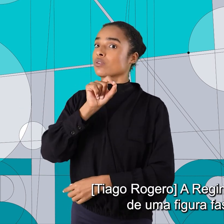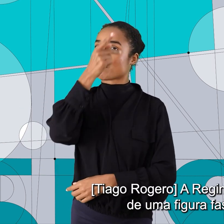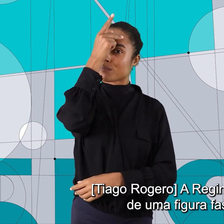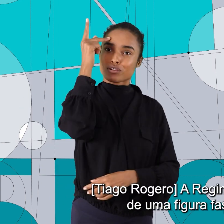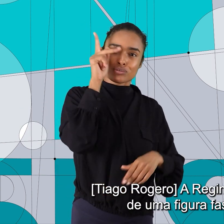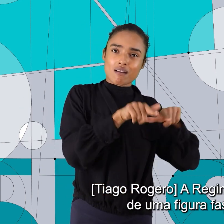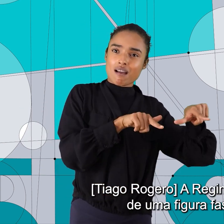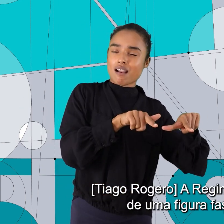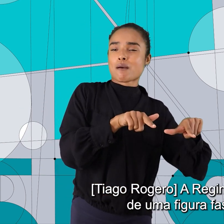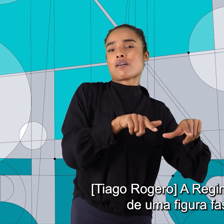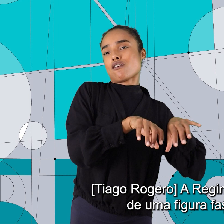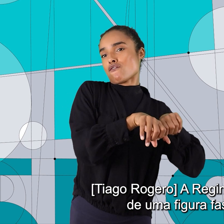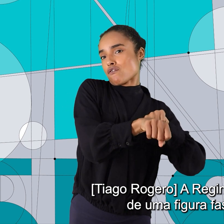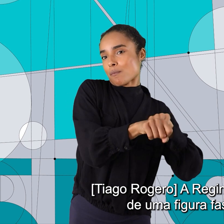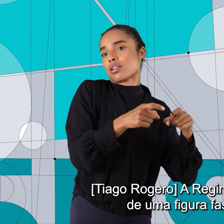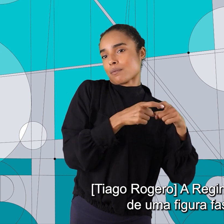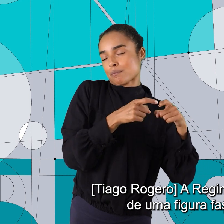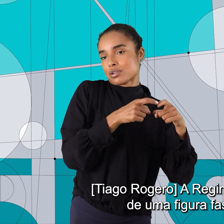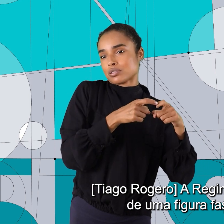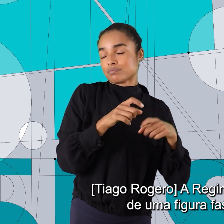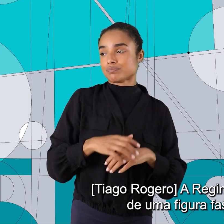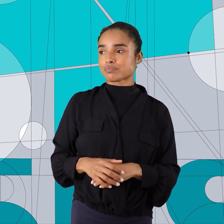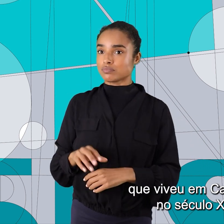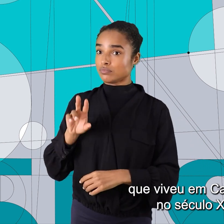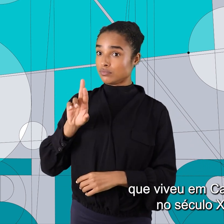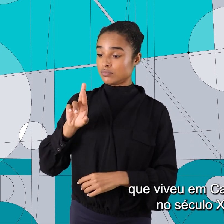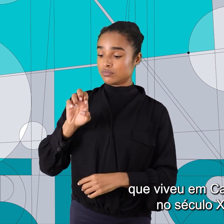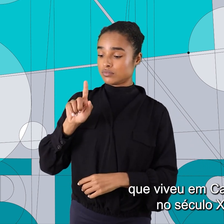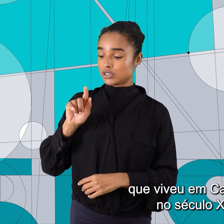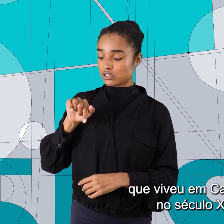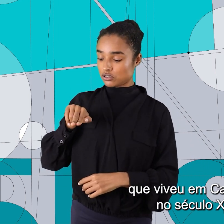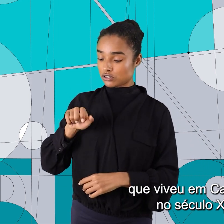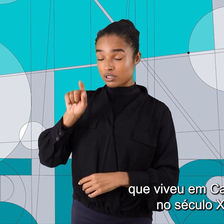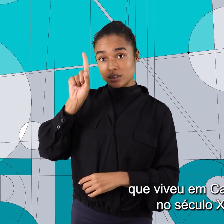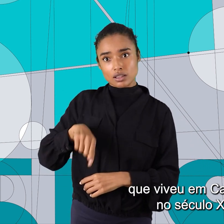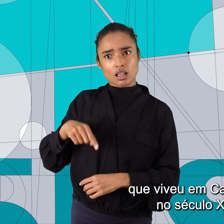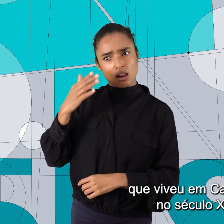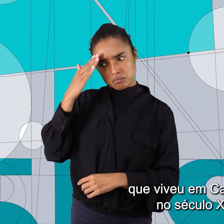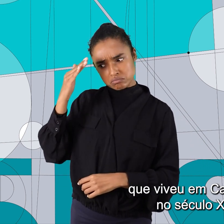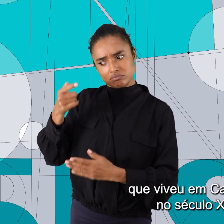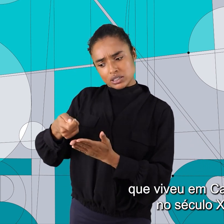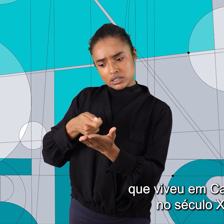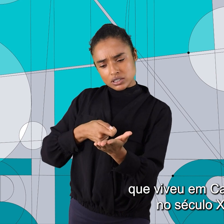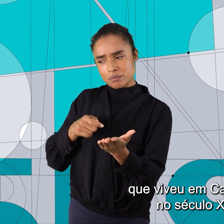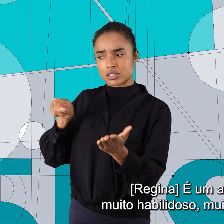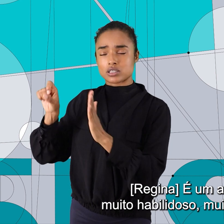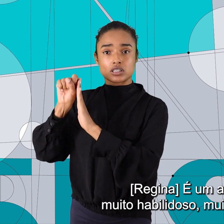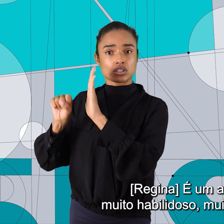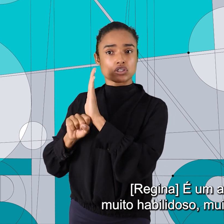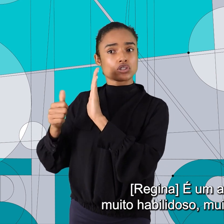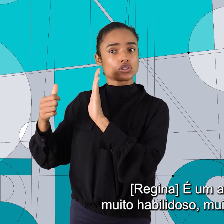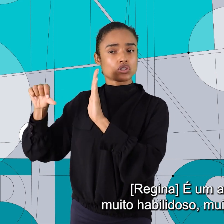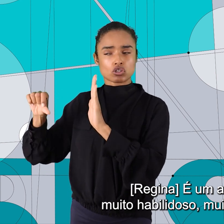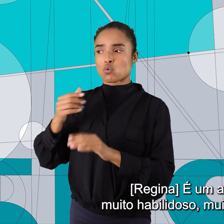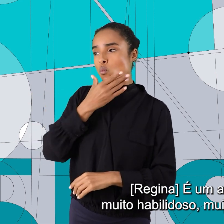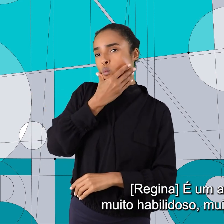A Regina é a biógrafa de uma figura fascinante que viveu em Campinas no século XIX. É um